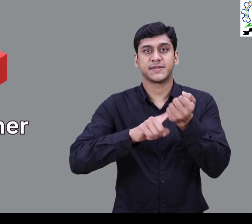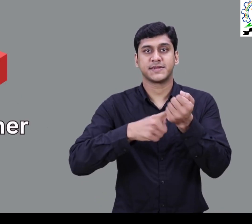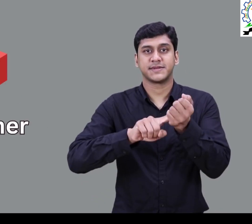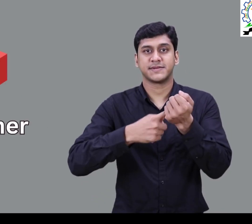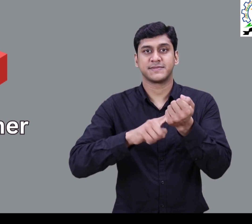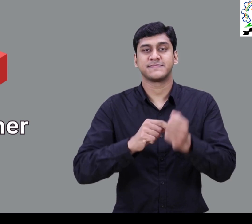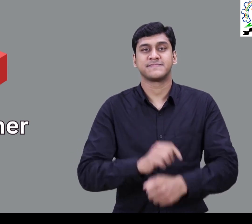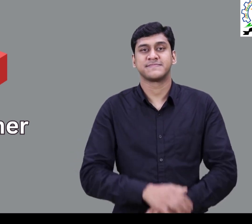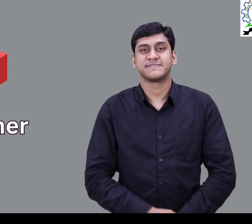शार्पनर